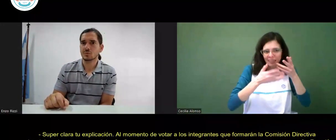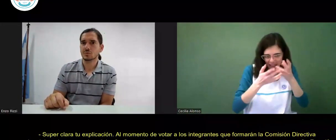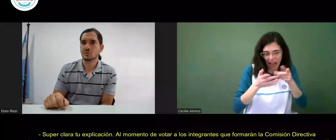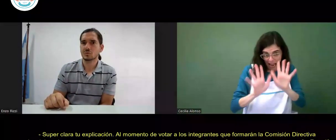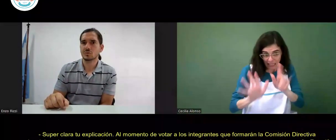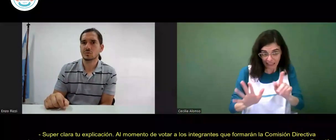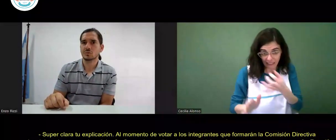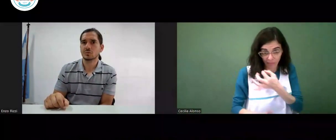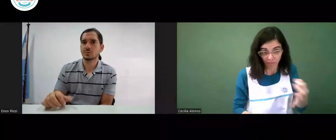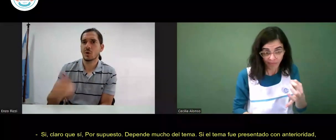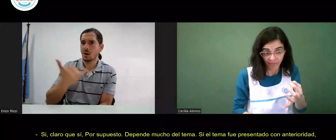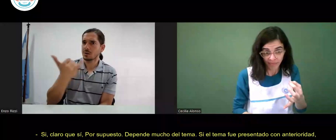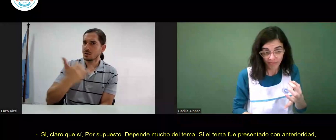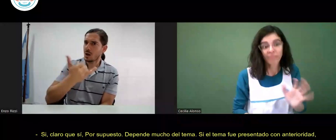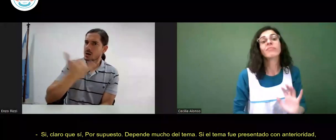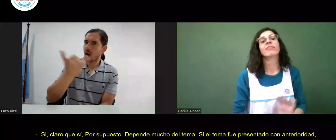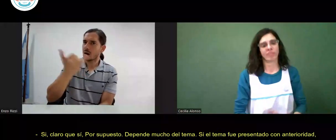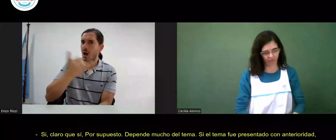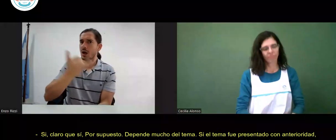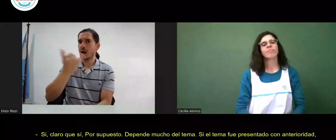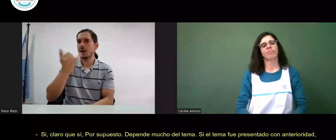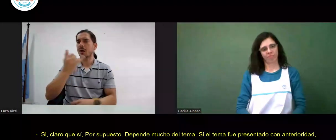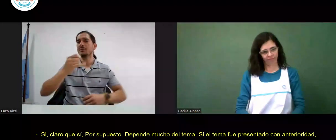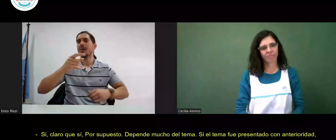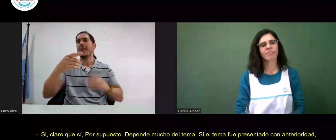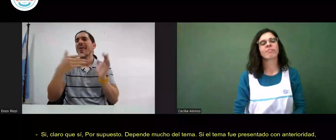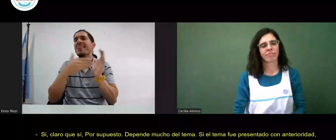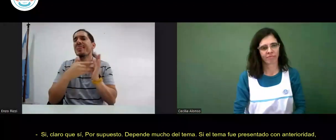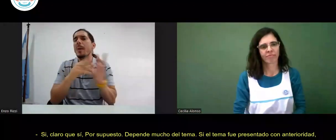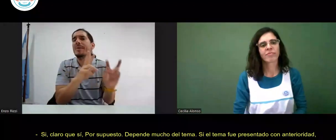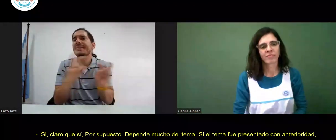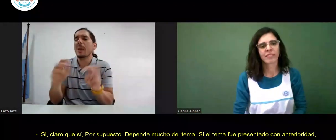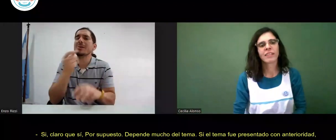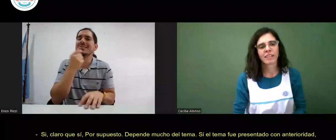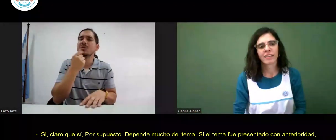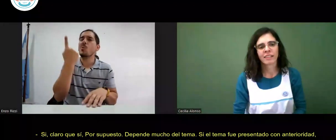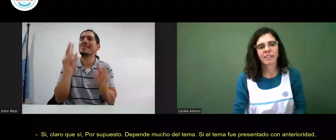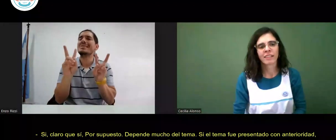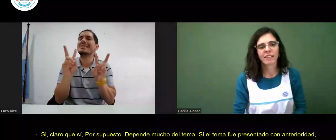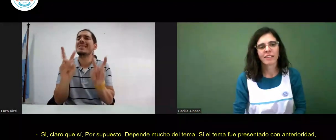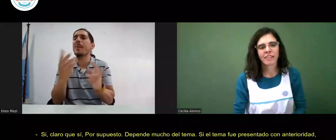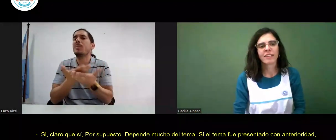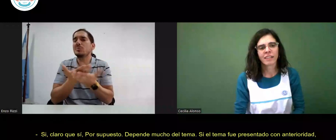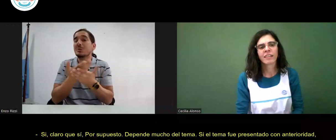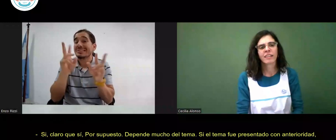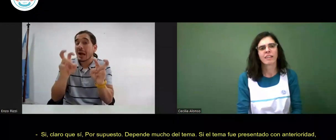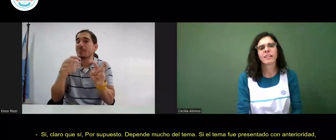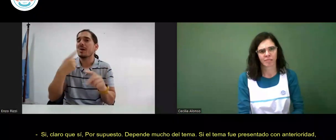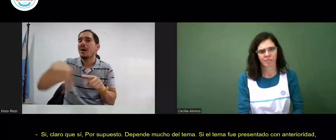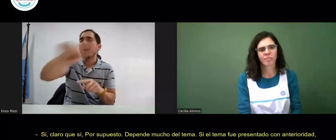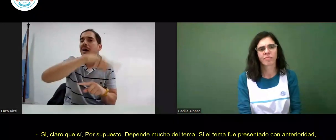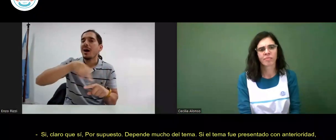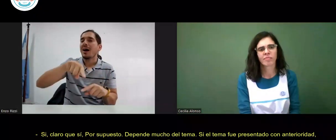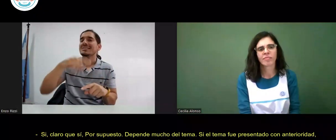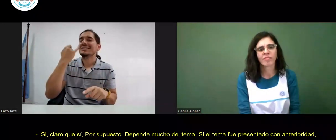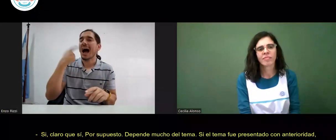es así sí claro que sí por supuesto depende mucho del tema si